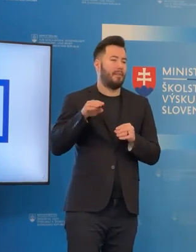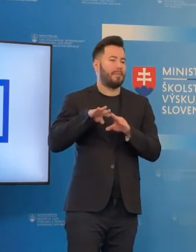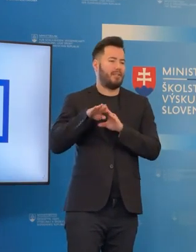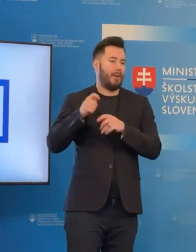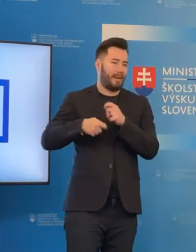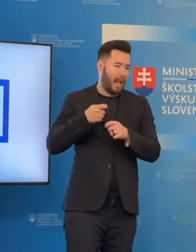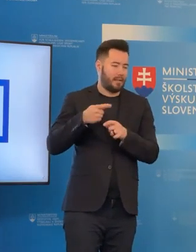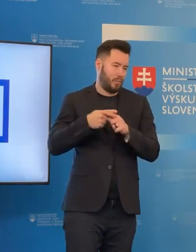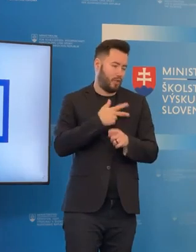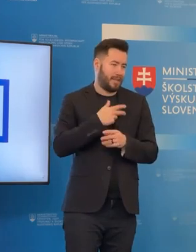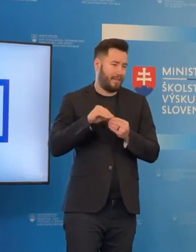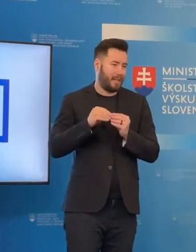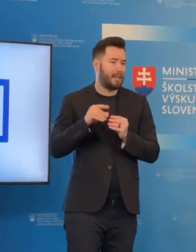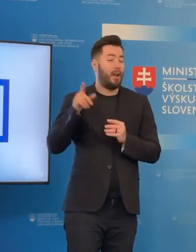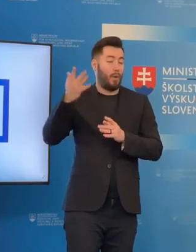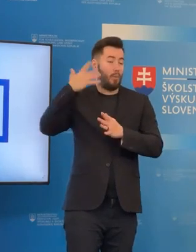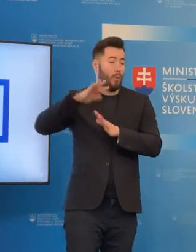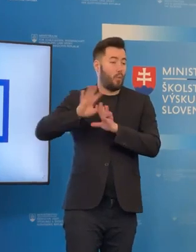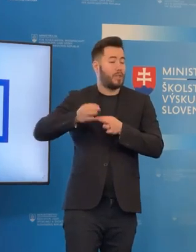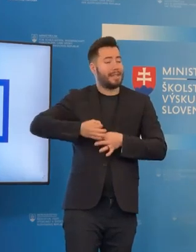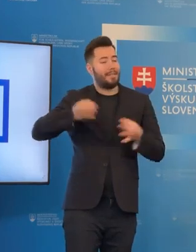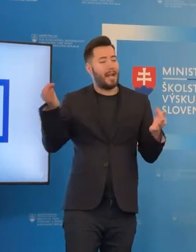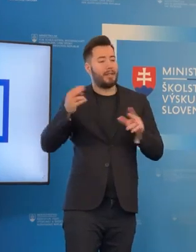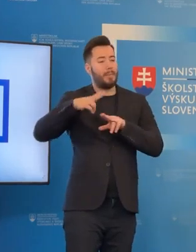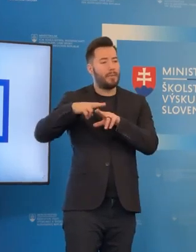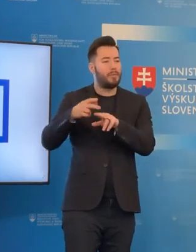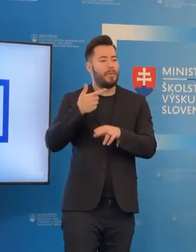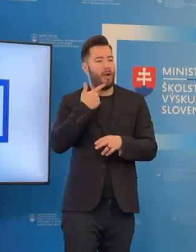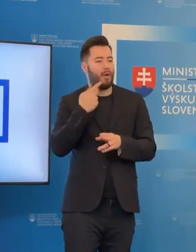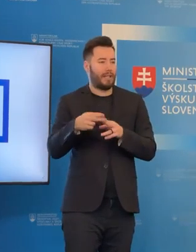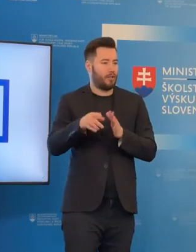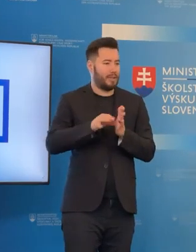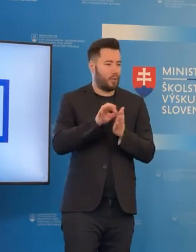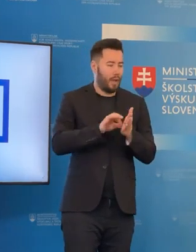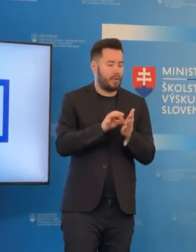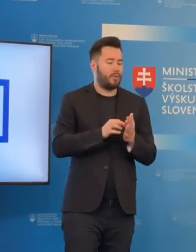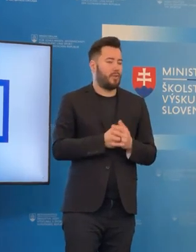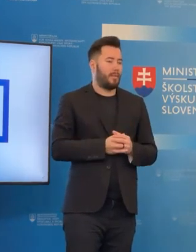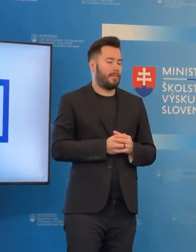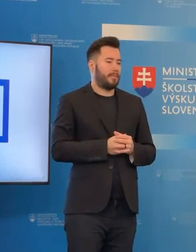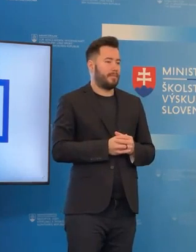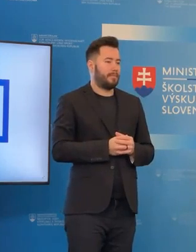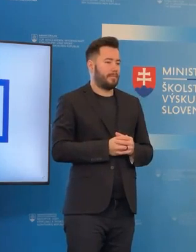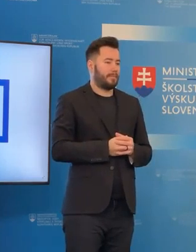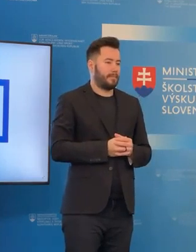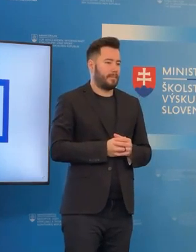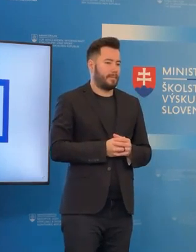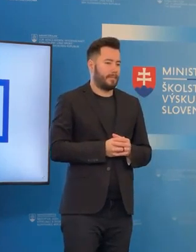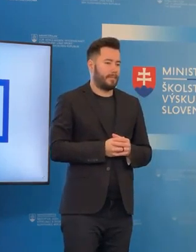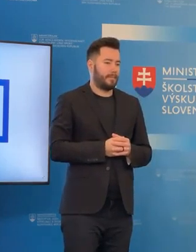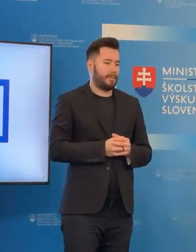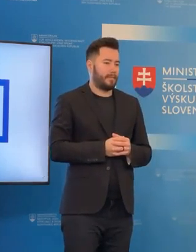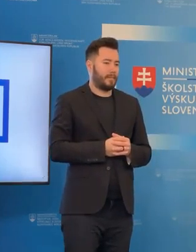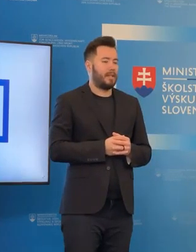zverejňoval postup, ako vyrieši túto situáciu smerom k žiakom,